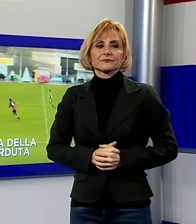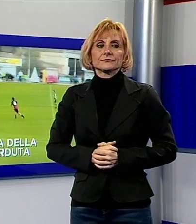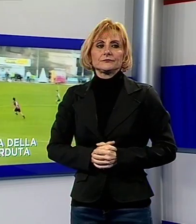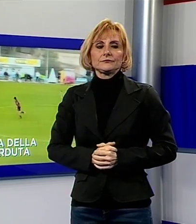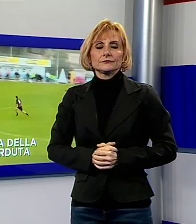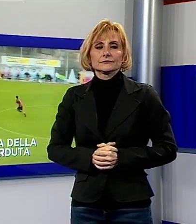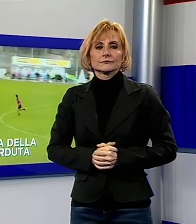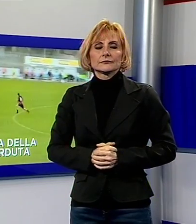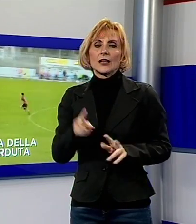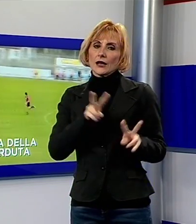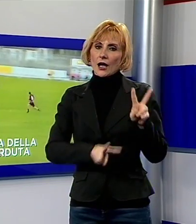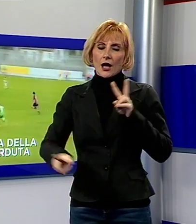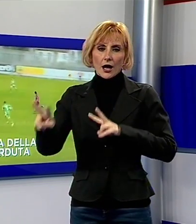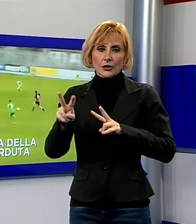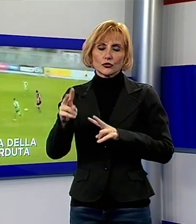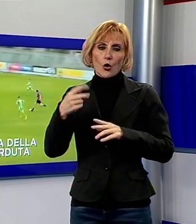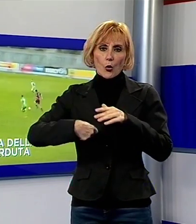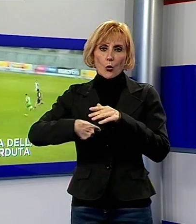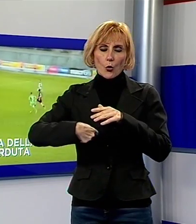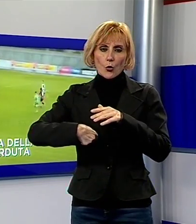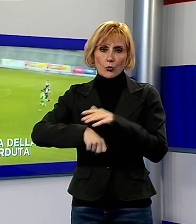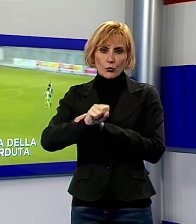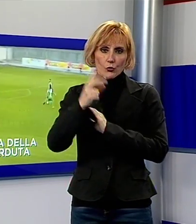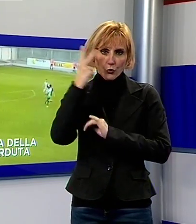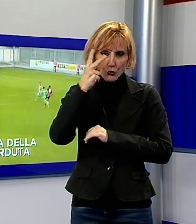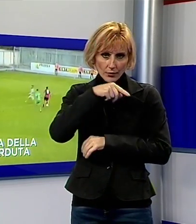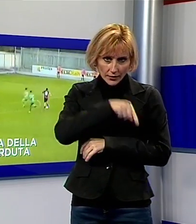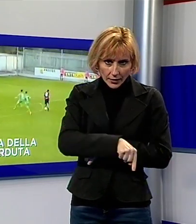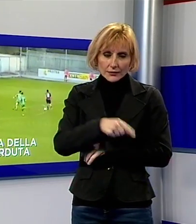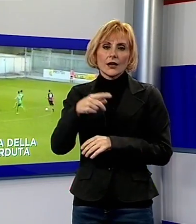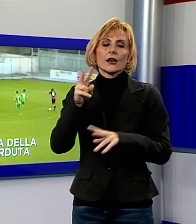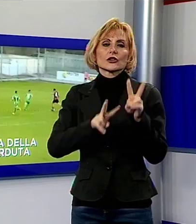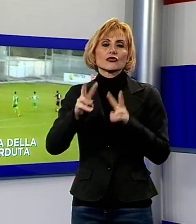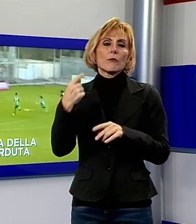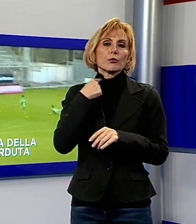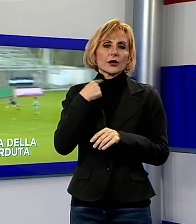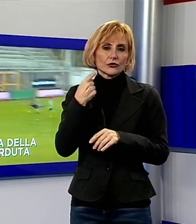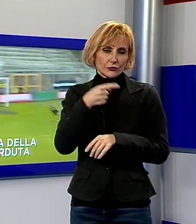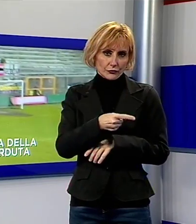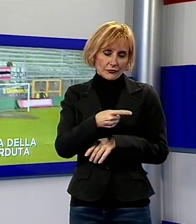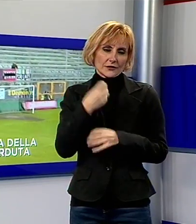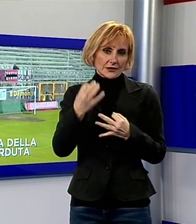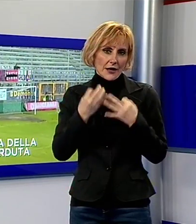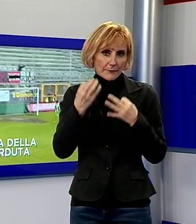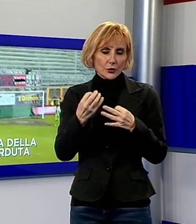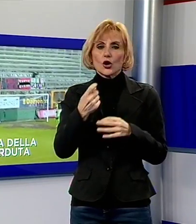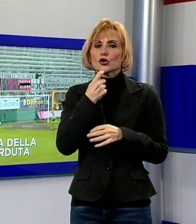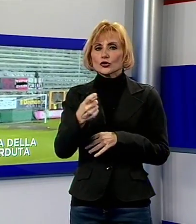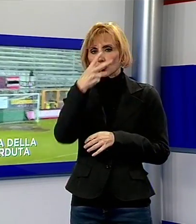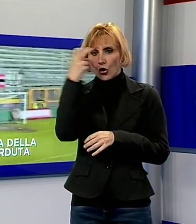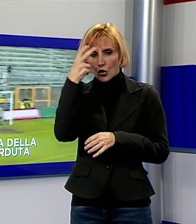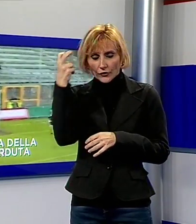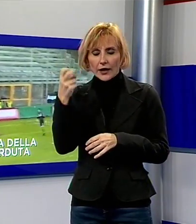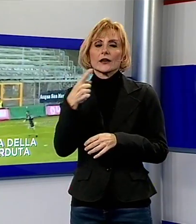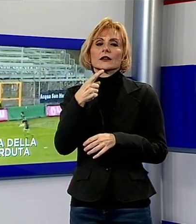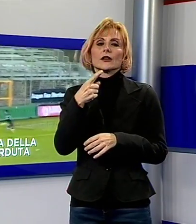Alla ricerca della vittoria perduta, lucchese impegnata venerdì sera al Porta Elisa nell'anticipo contro l'Arezzo. I rossoneri non vincono da